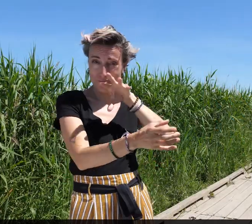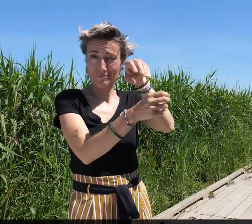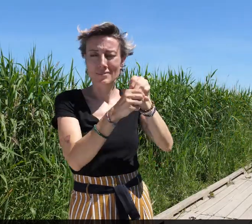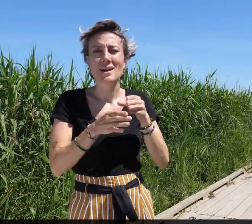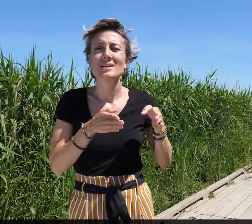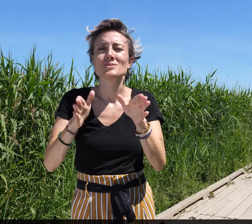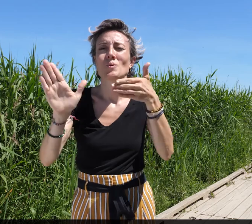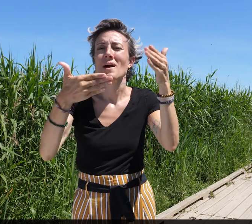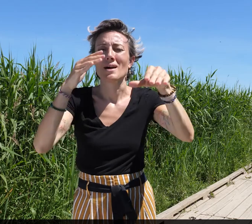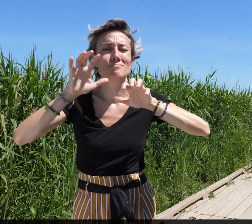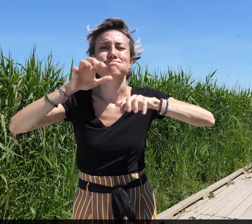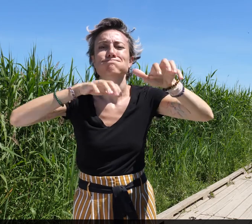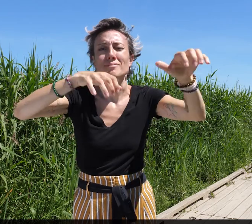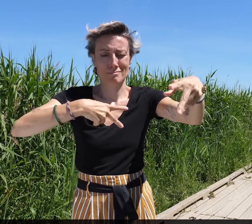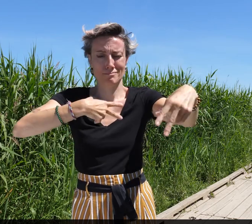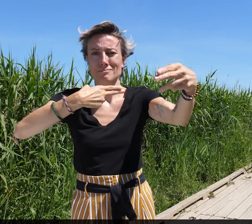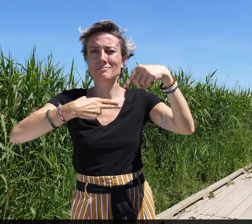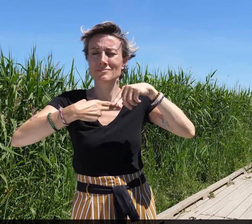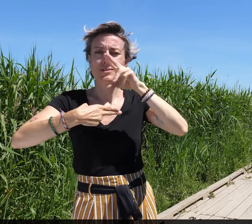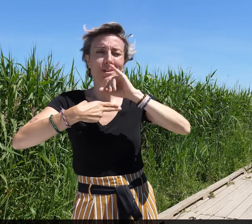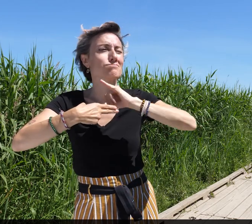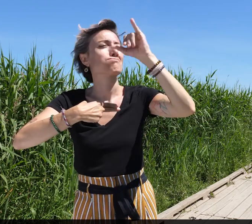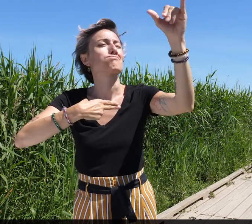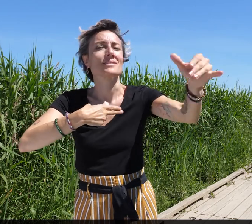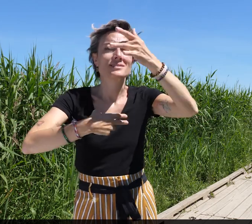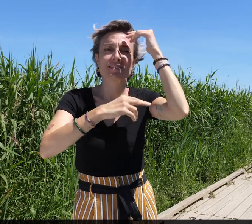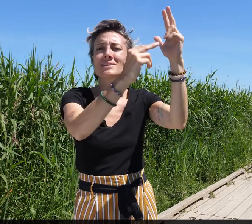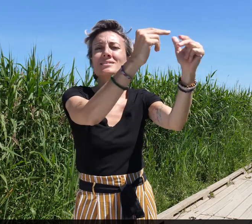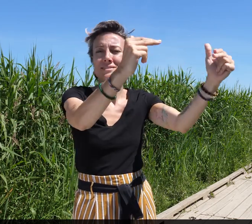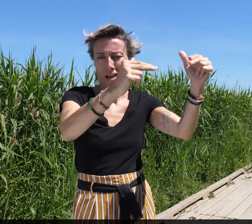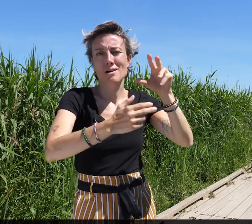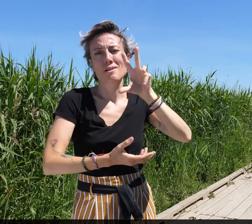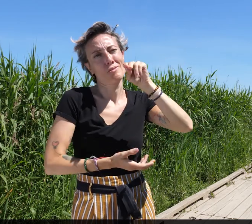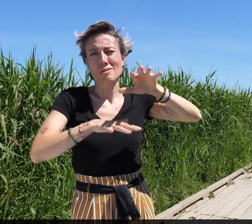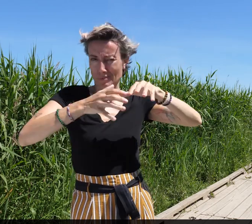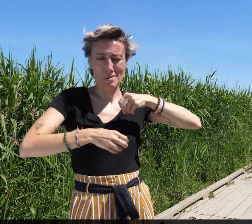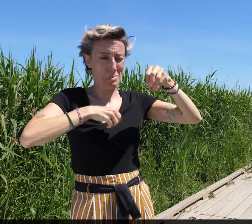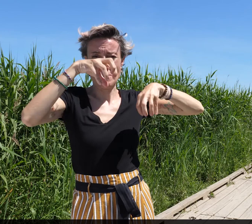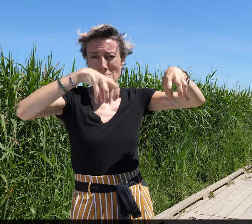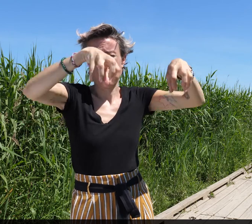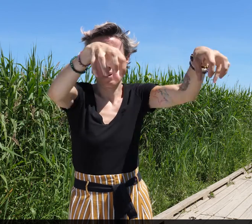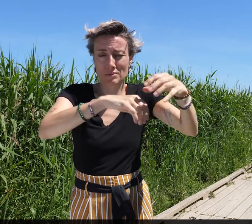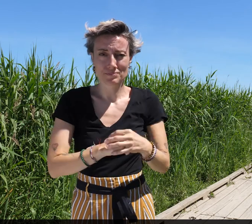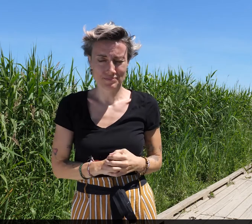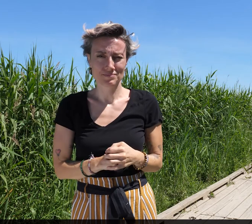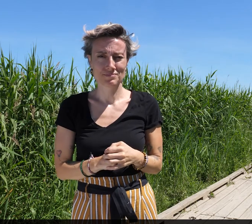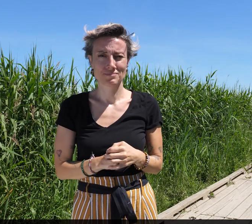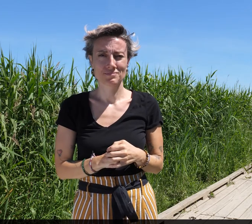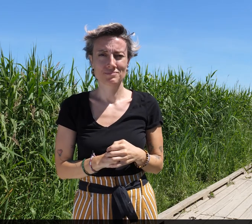Cette œuvre fait partie d'Estuaire, un parcours d'art contemporain d'une trentaine d'étapes à Nantes, Saint-Nazaire et sur les rives de l'Estuaire de la